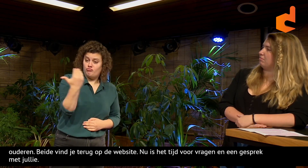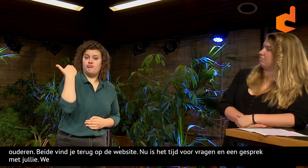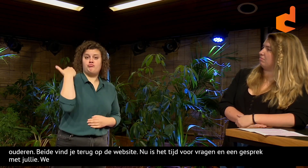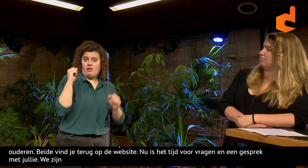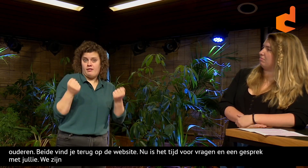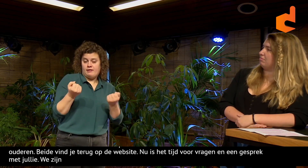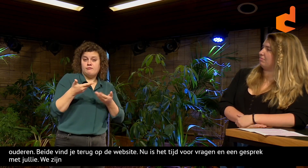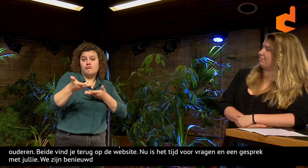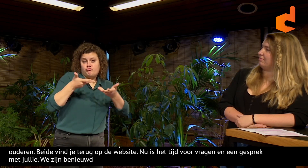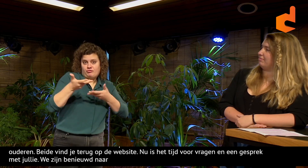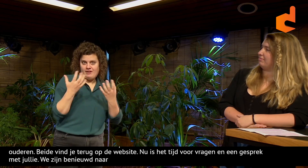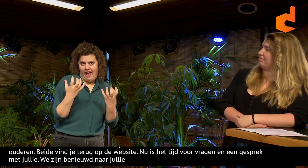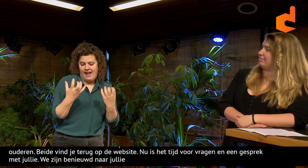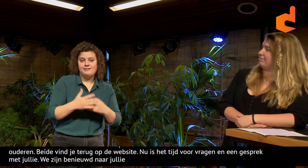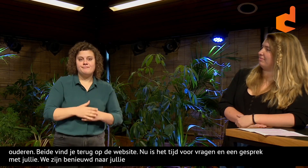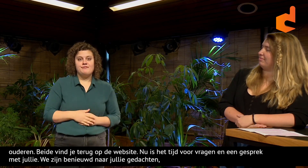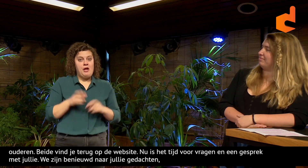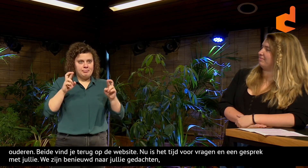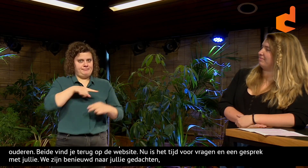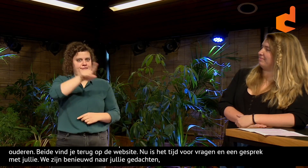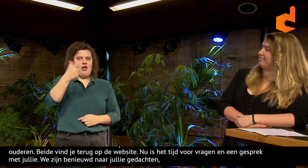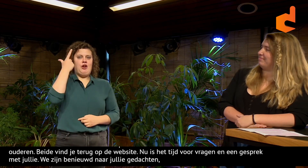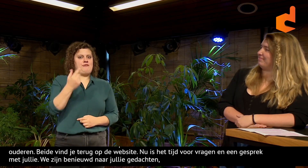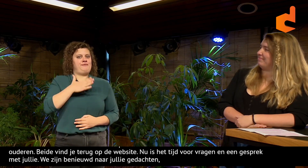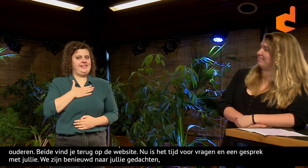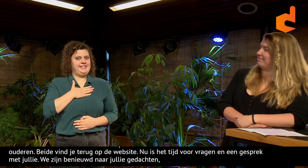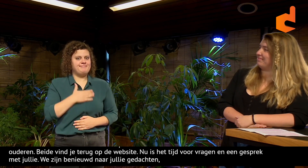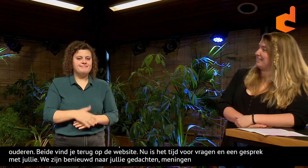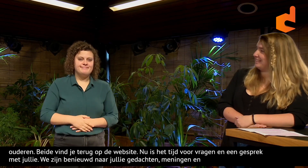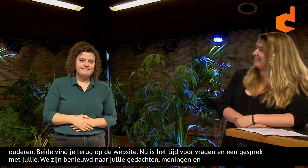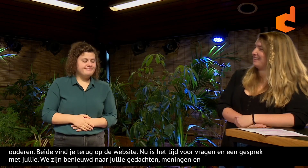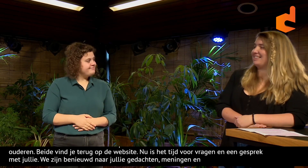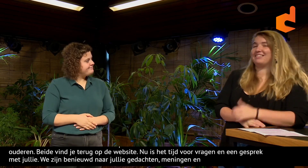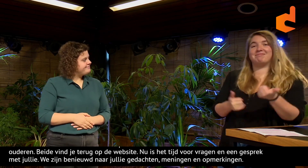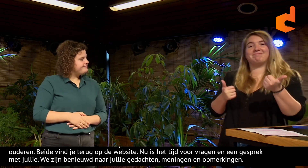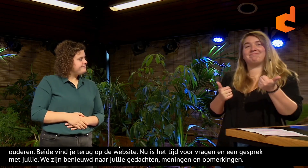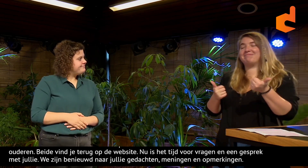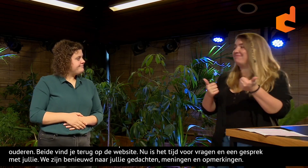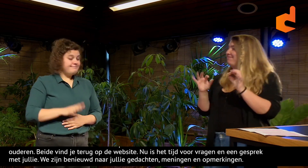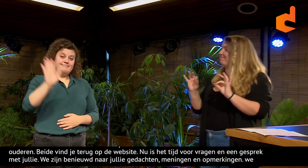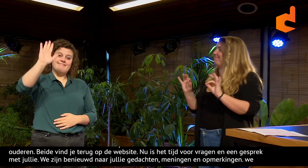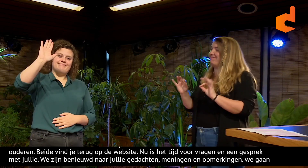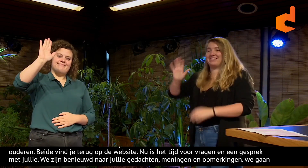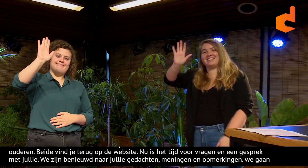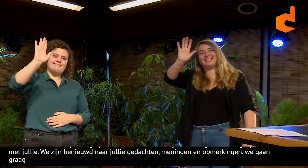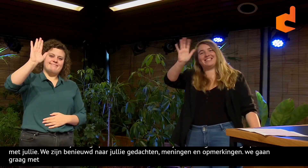naar jullie meningen, opmerkingen. Laat het ons weten. We gaan graag met jullie in gesprek. We hopen dat jullie dit interessant vonden.